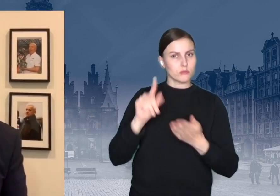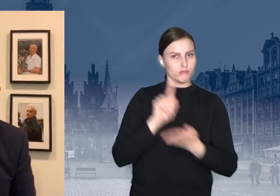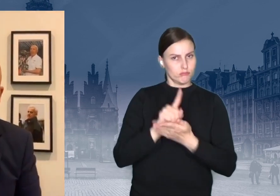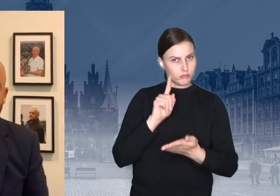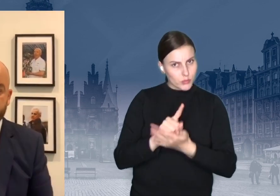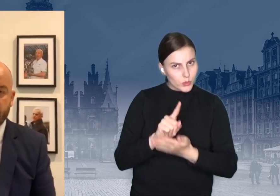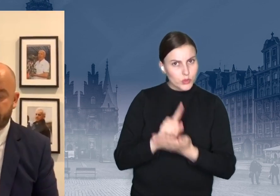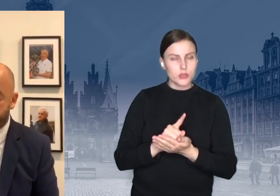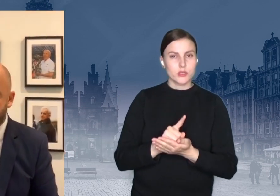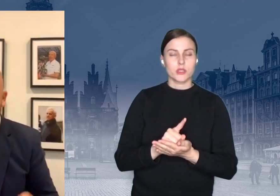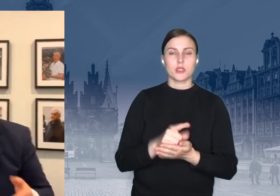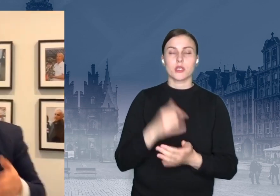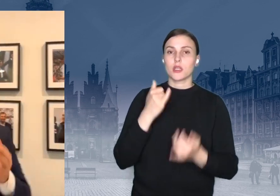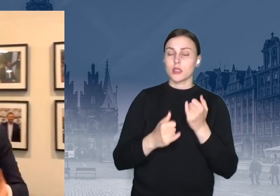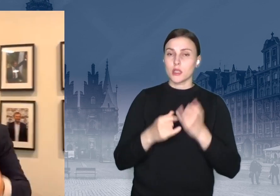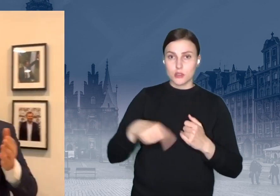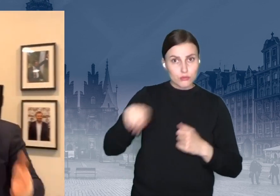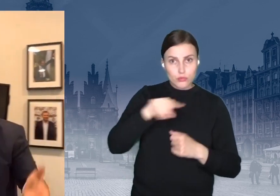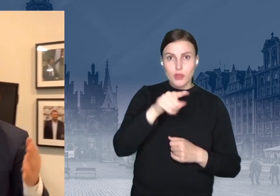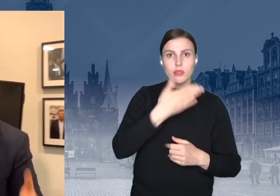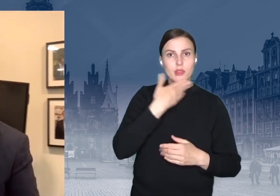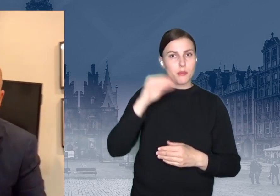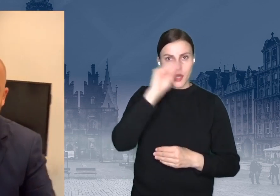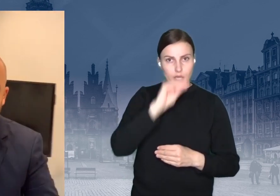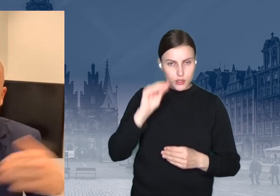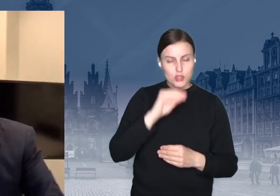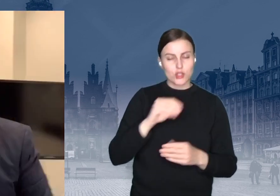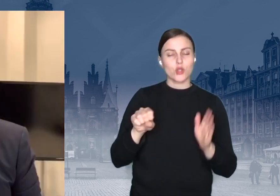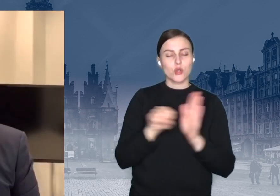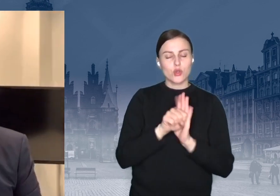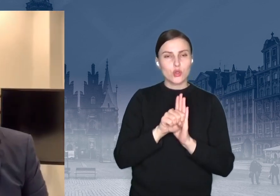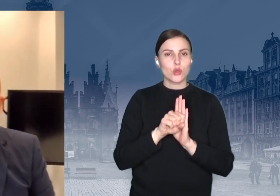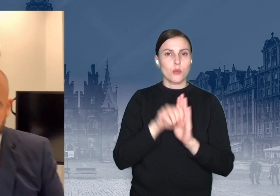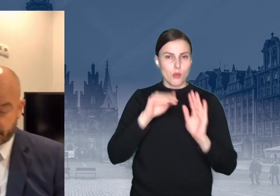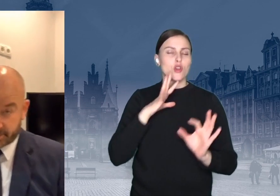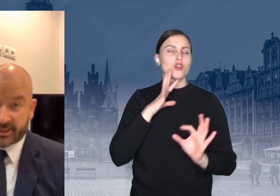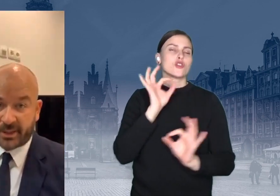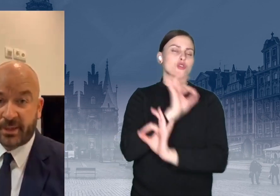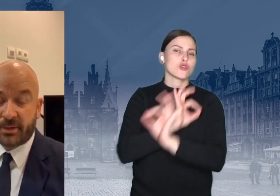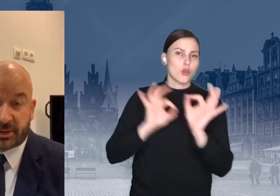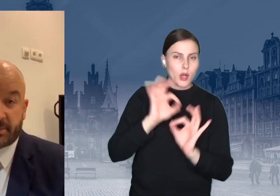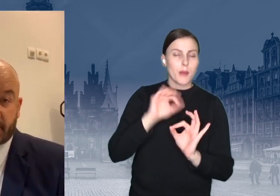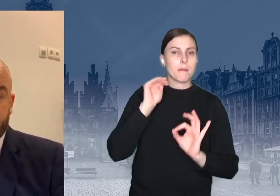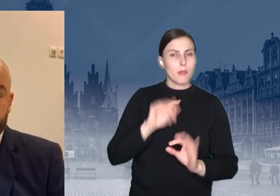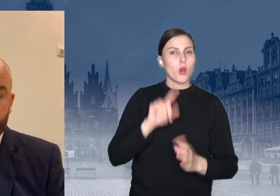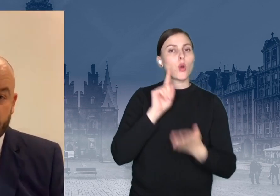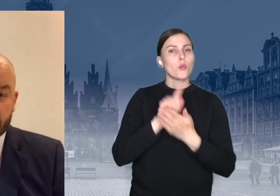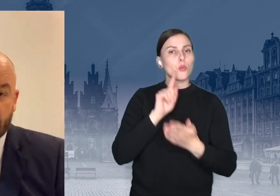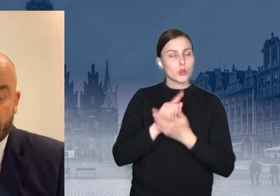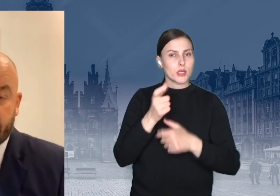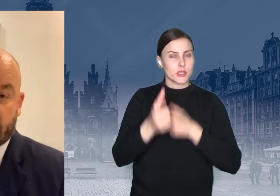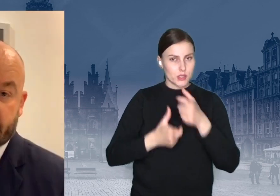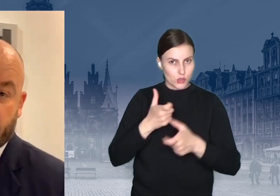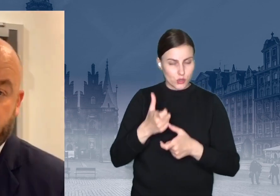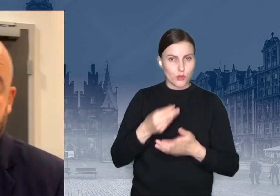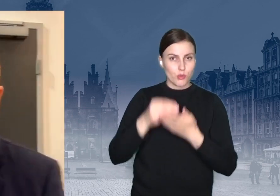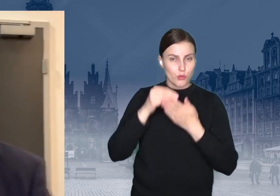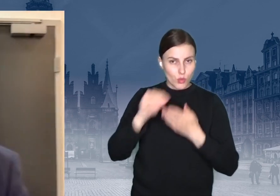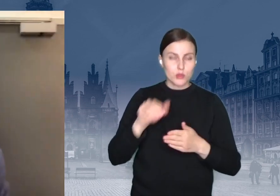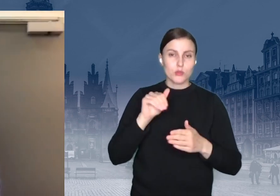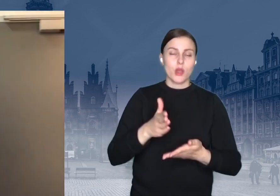nie zrobili, mogą, pamiętajcie, dokonać korekty. Możecie zapłacić podatki, a jednocześnie możecie wspomóc włocowskie organizacje